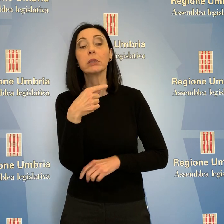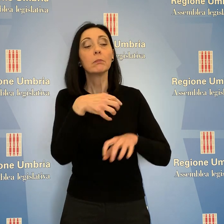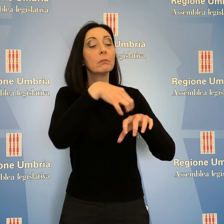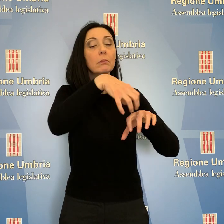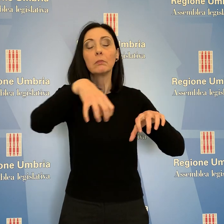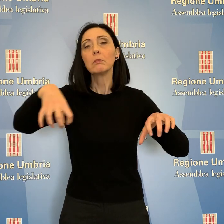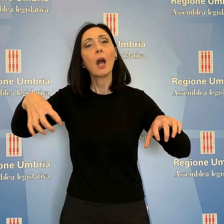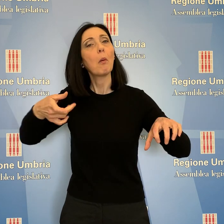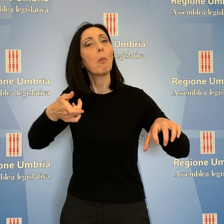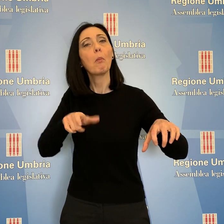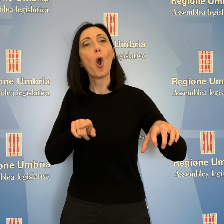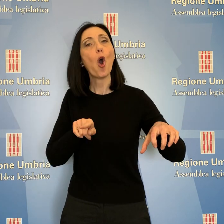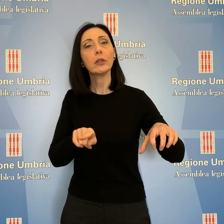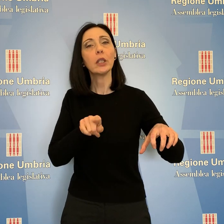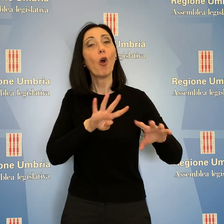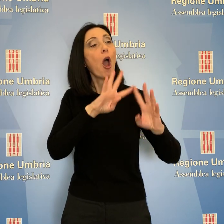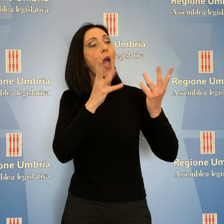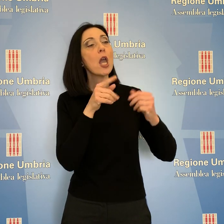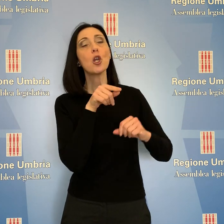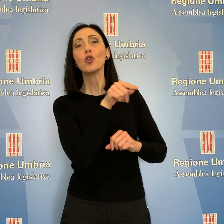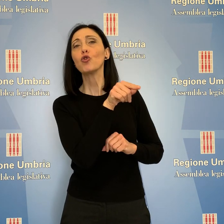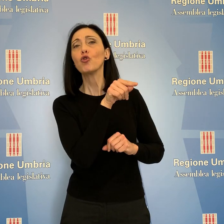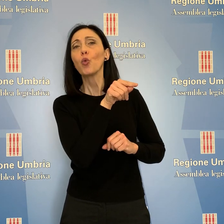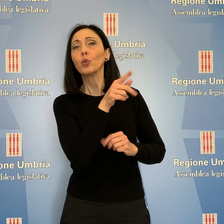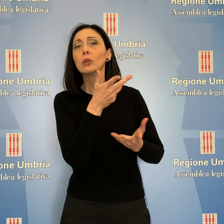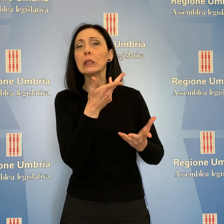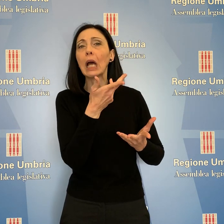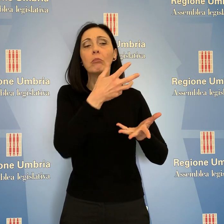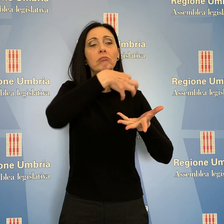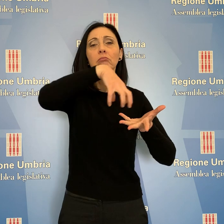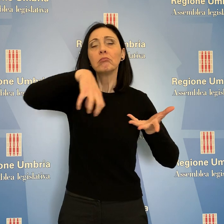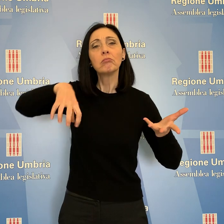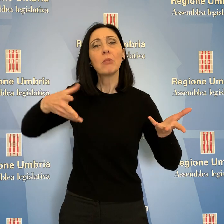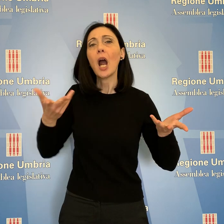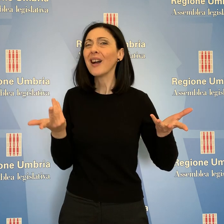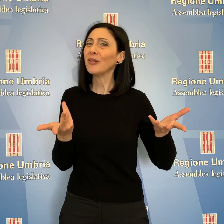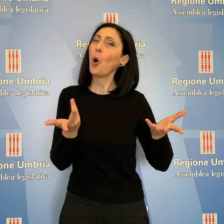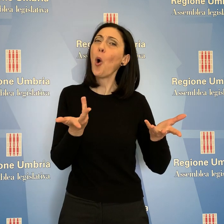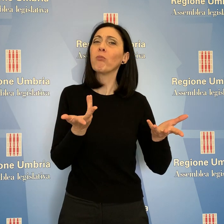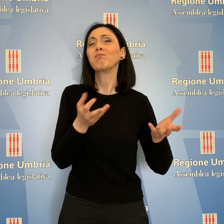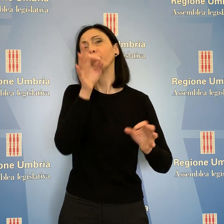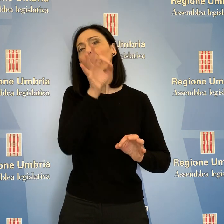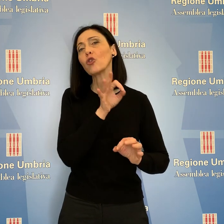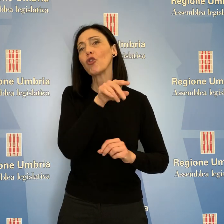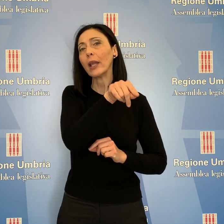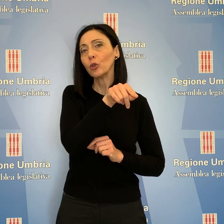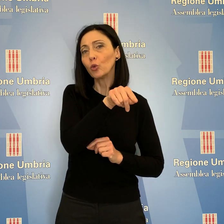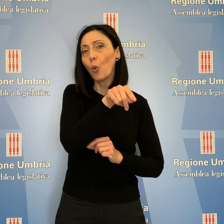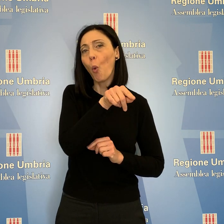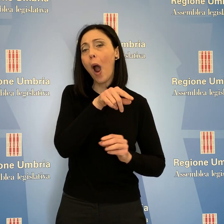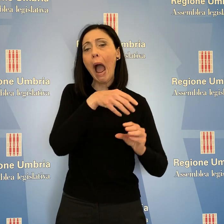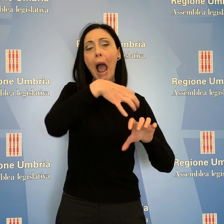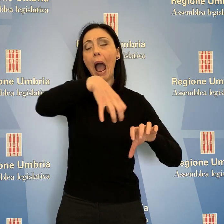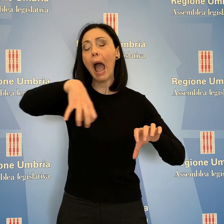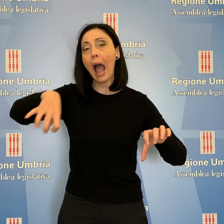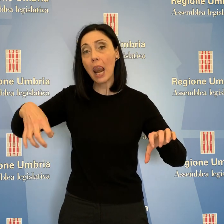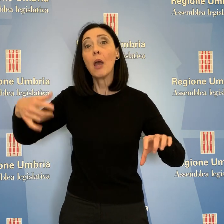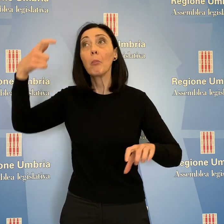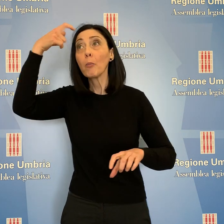ripartite per quali motivi la giunta non avrebbe impegnato o avrebbe impegnato solo in parte le risorse economiche erogate dal Governo